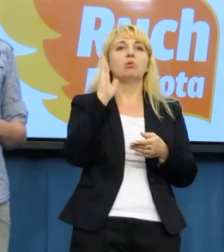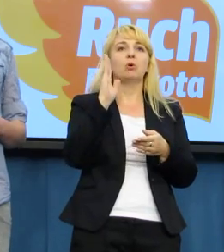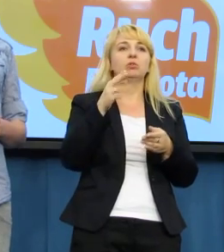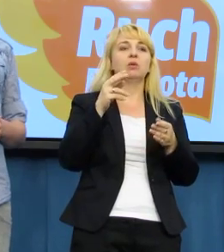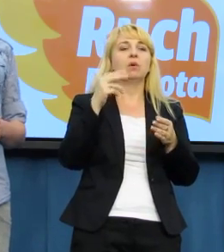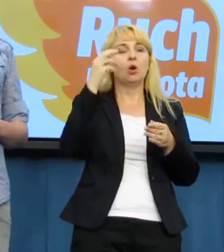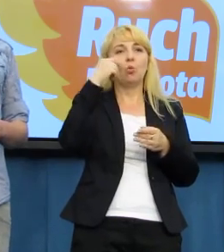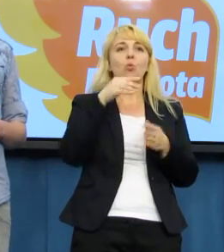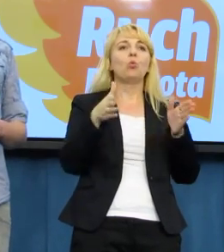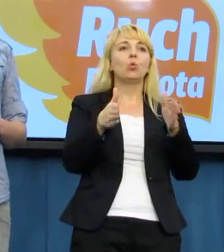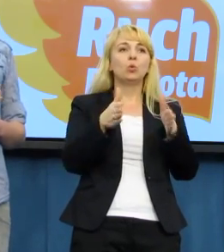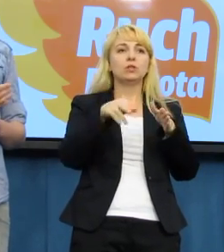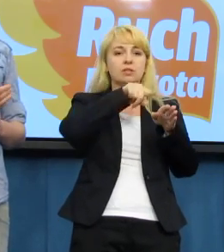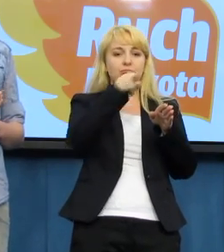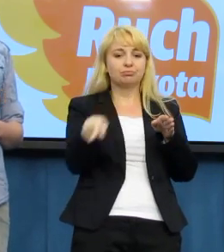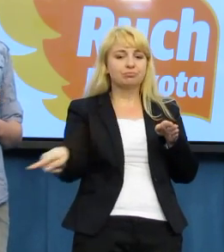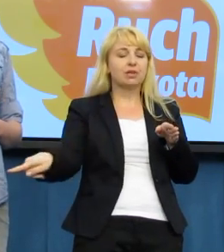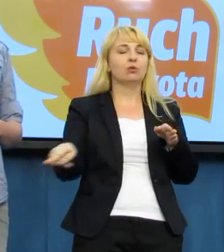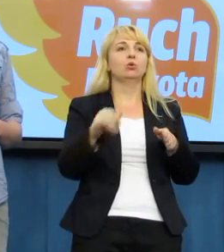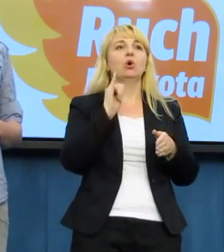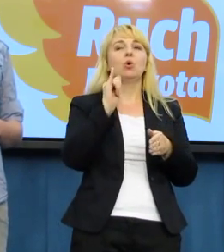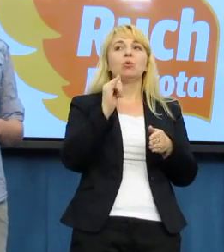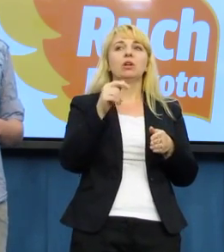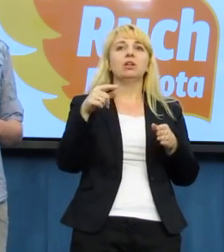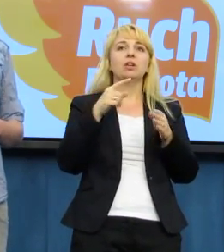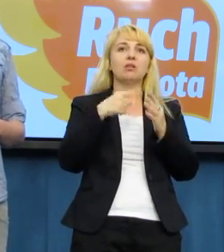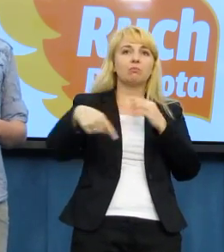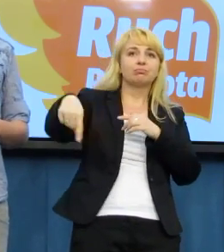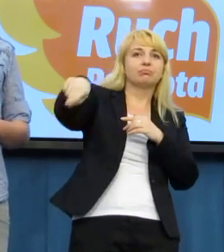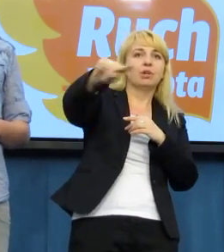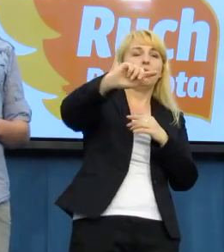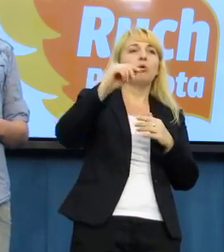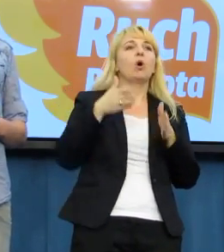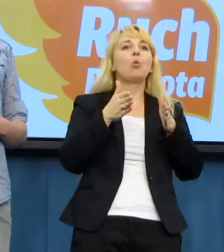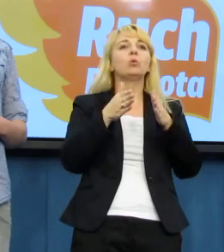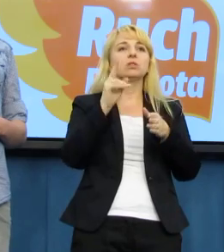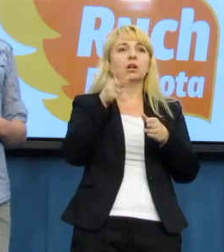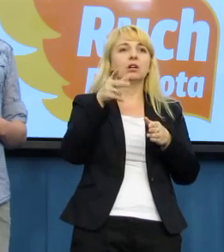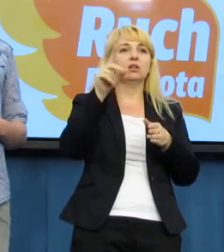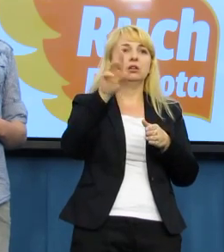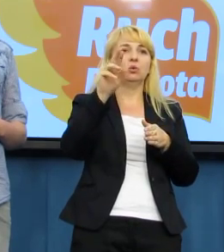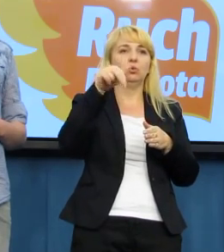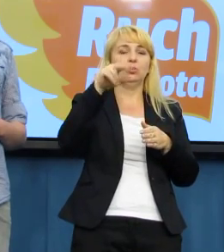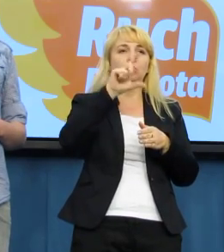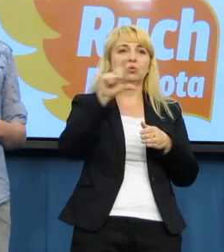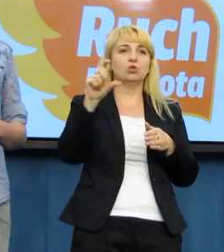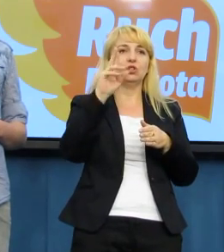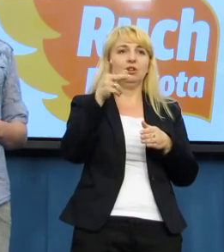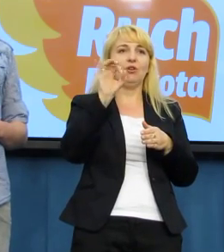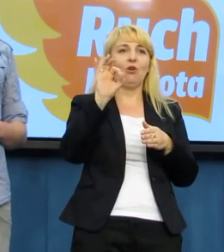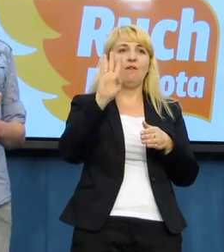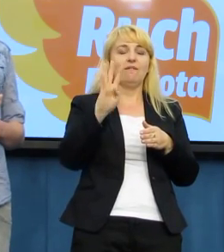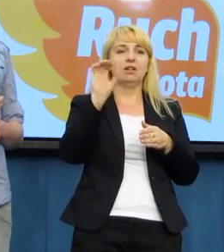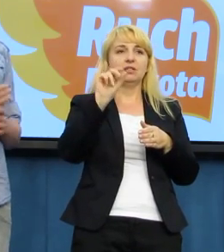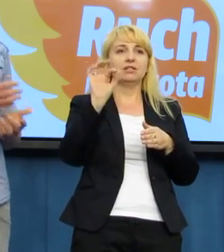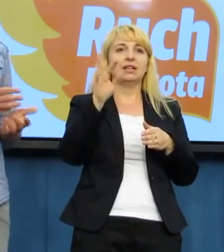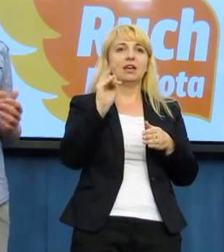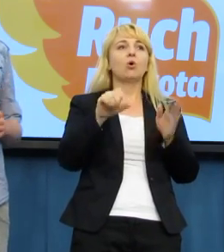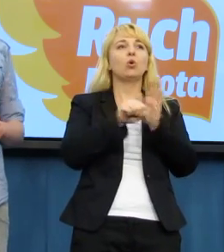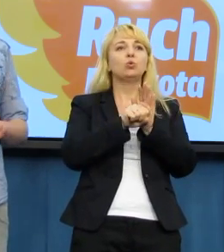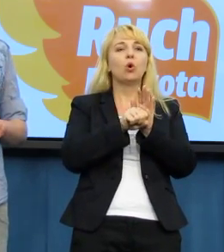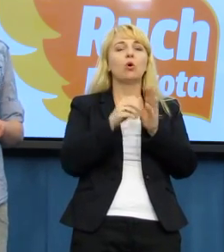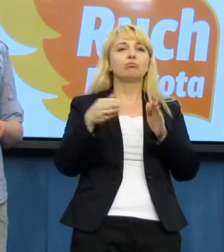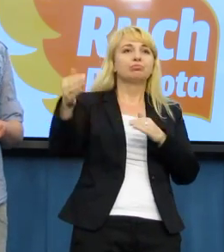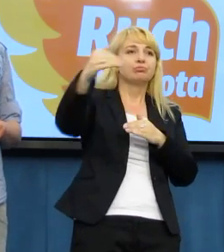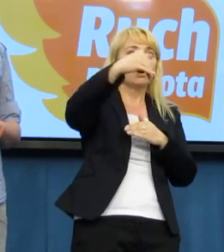ulicą Kruczkowskiego, potem tamką na górę wejść i przejść potem przez Krakowskie Przedmieście aż do Placu Zamkowego, gdzie